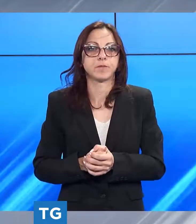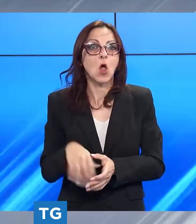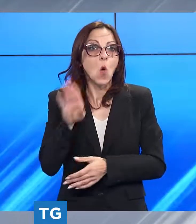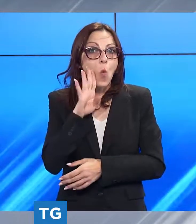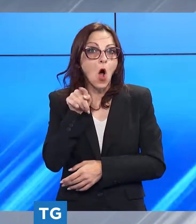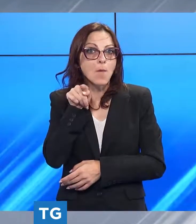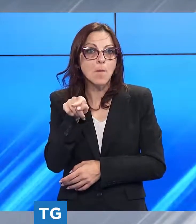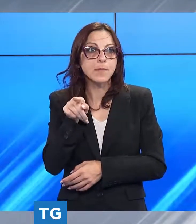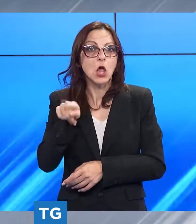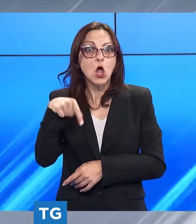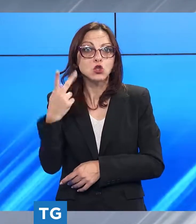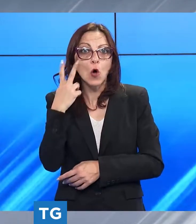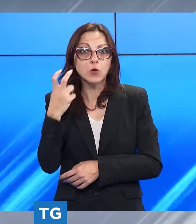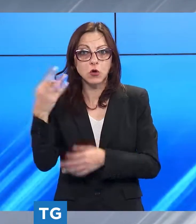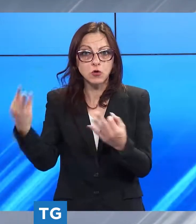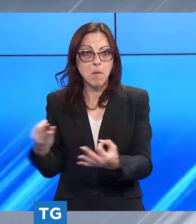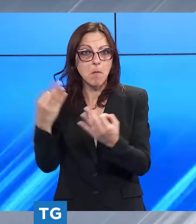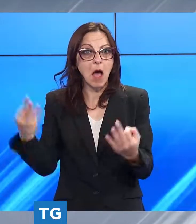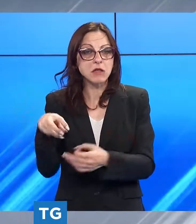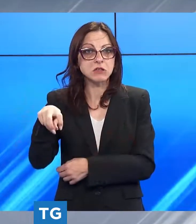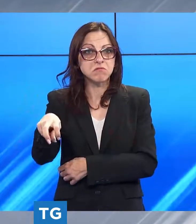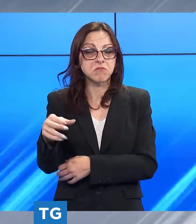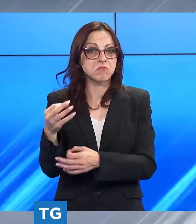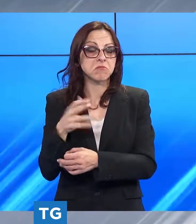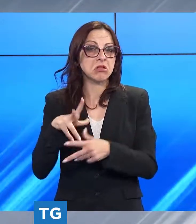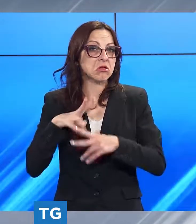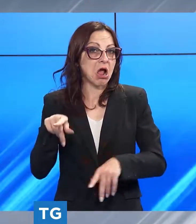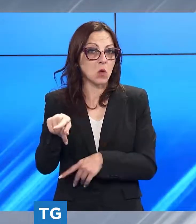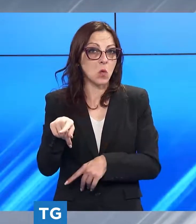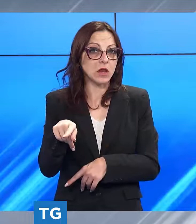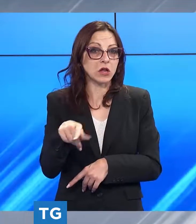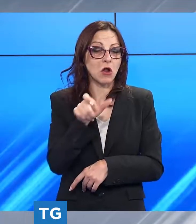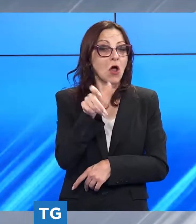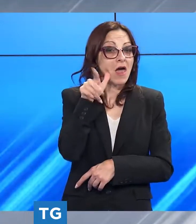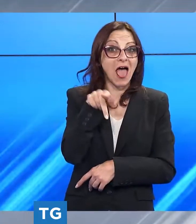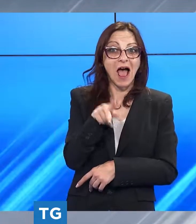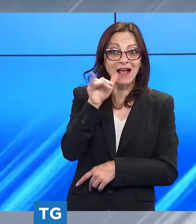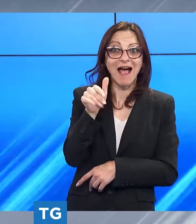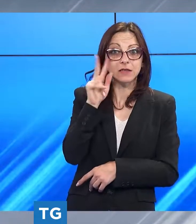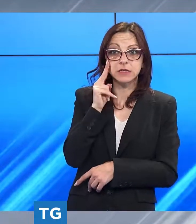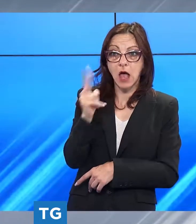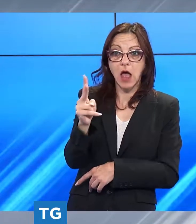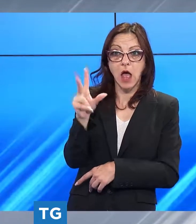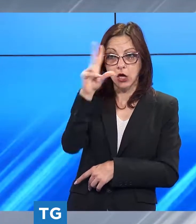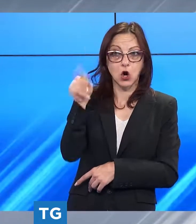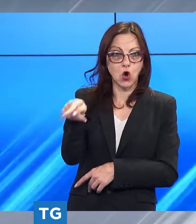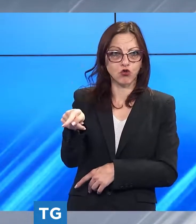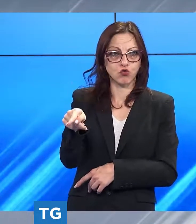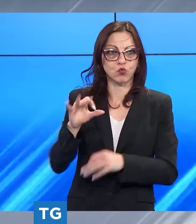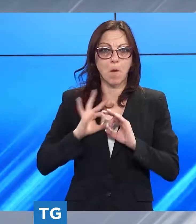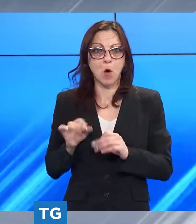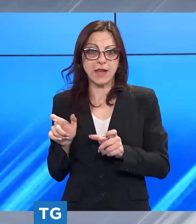camminare tranquillamente poco lontano subito è stato riconosciuto dalla vittima i poliziotti hanno fermato il 29 anni lo hanno